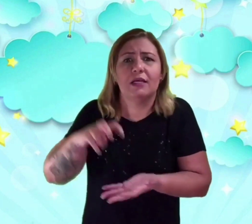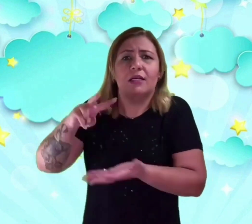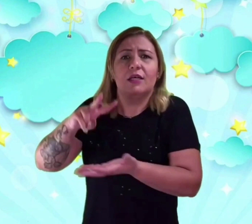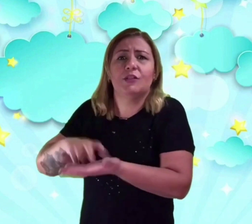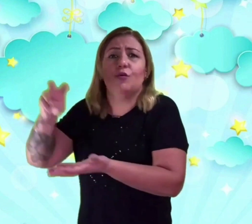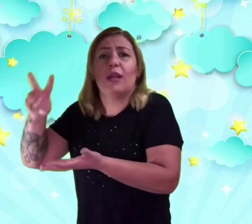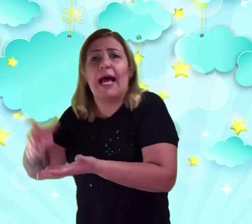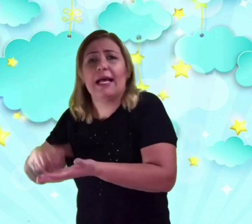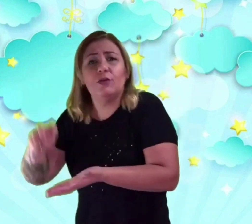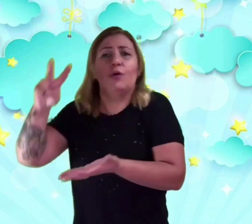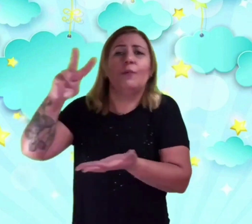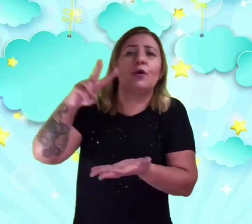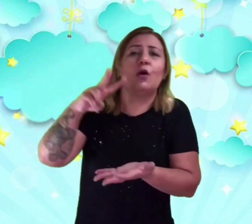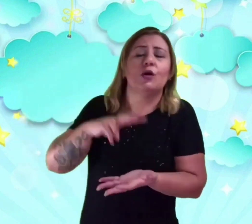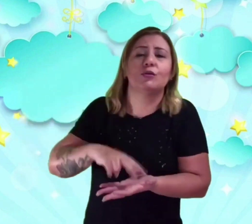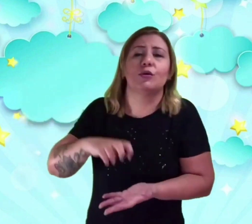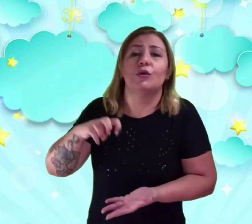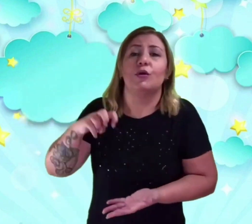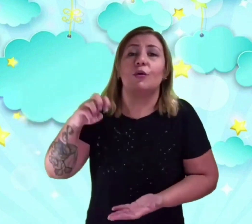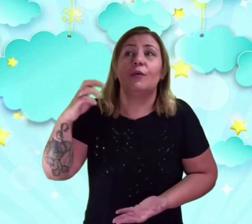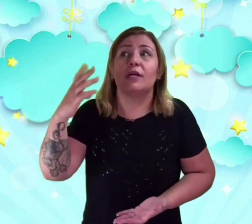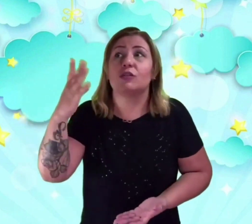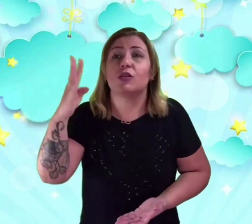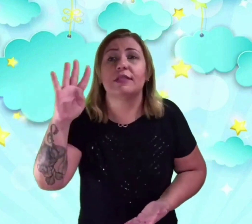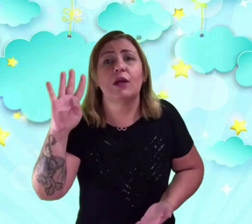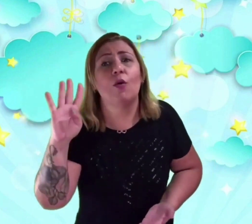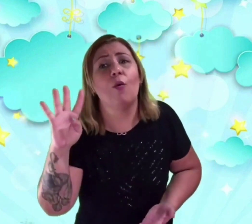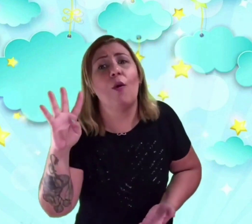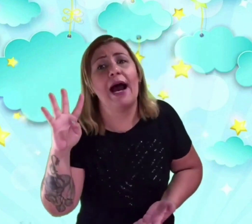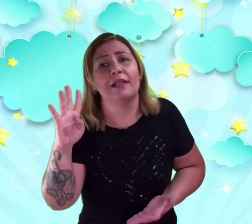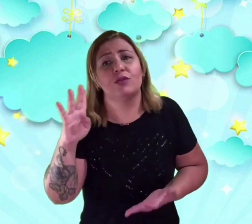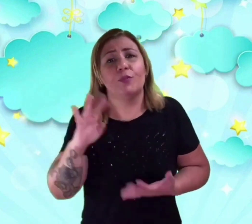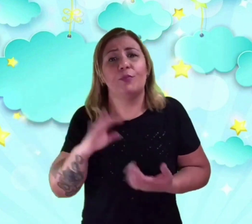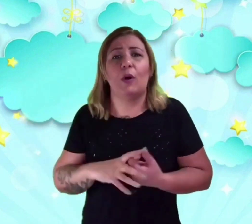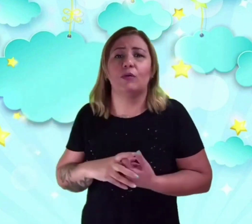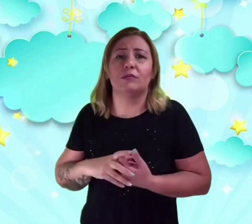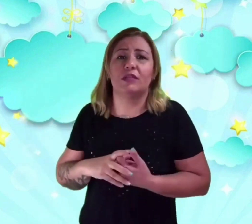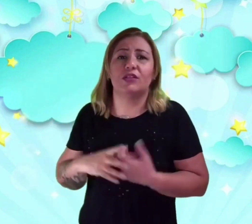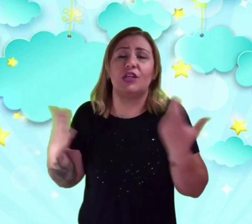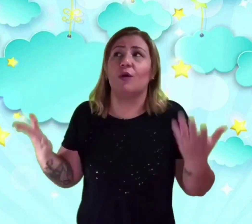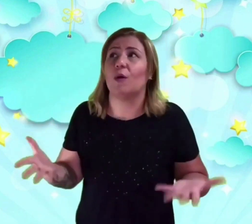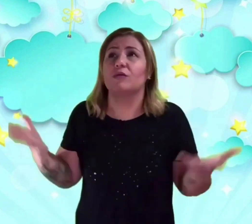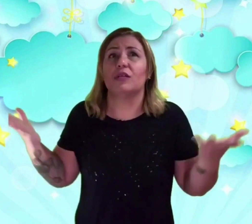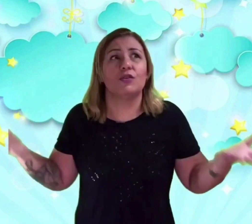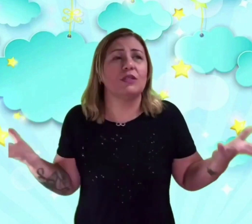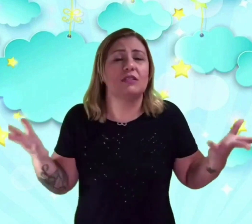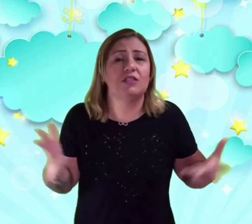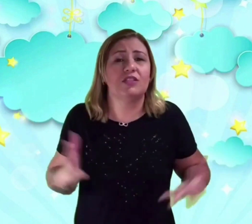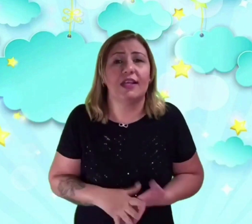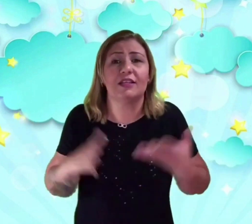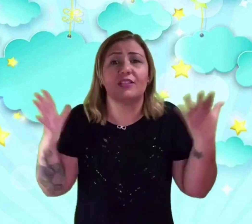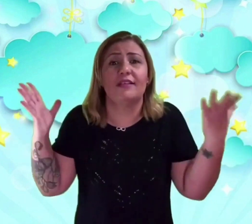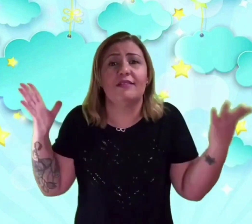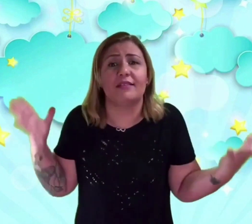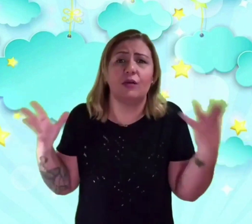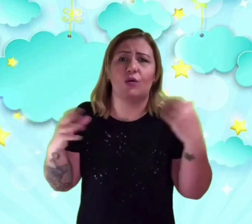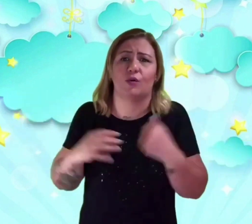de um lado para o outro, porque só tem quatro pontas, enquanto as outras estrelas têm cinco.